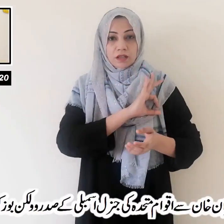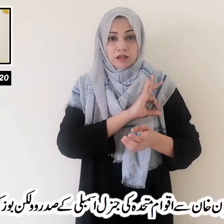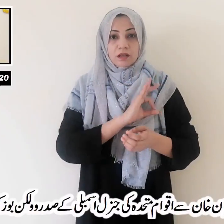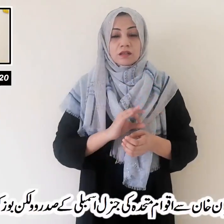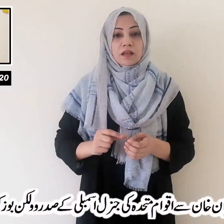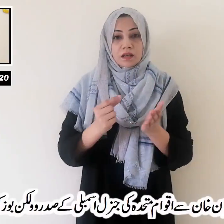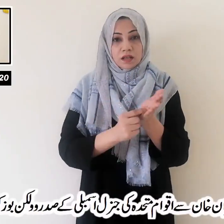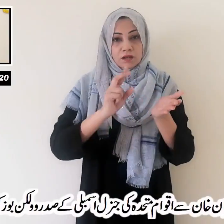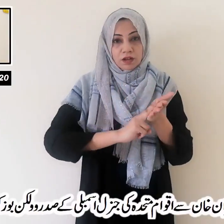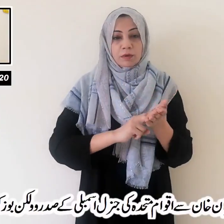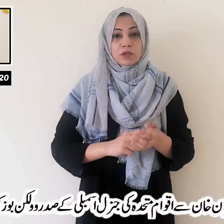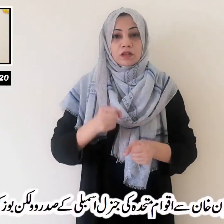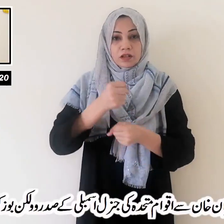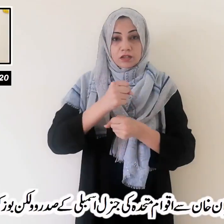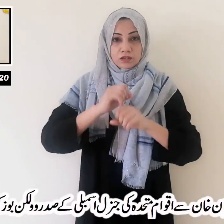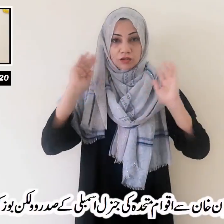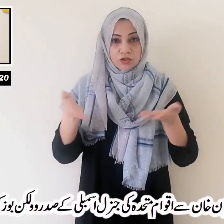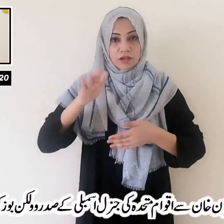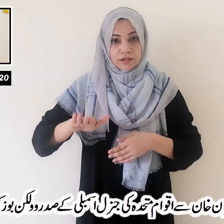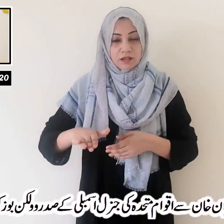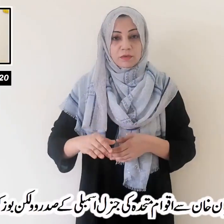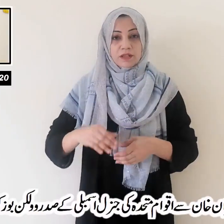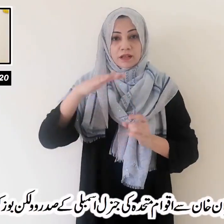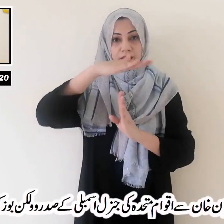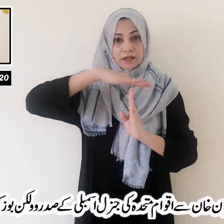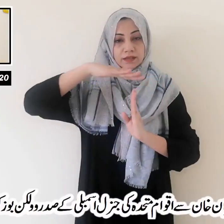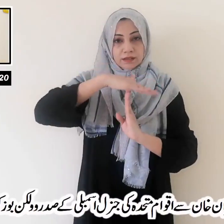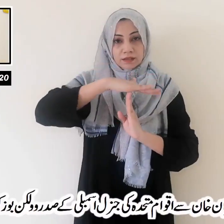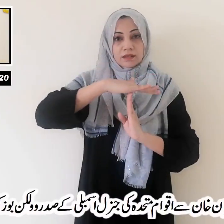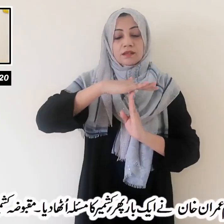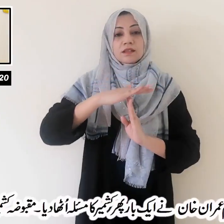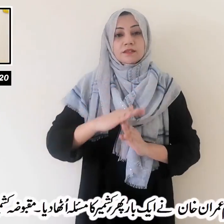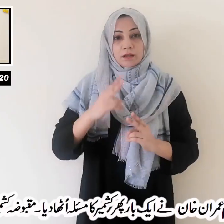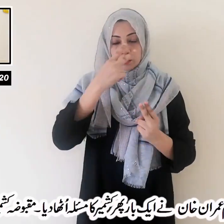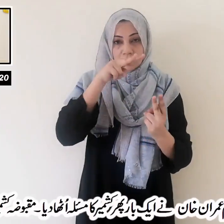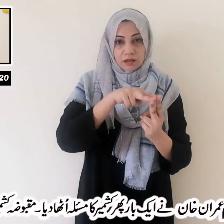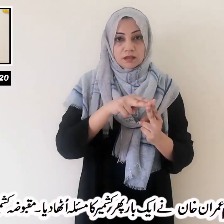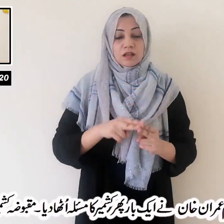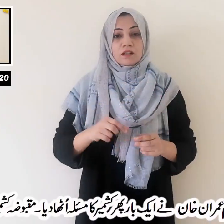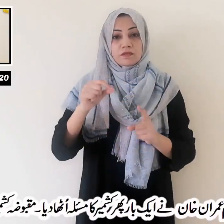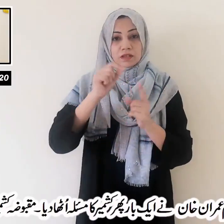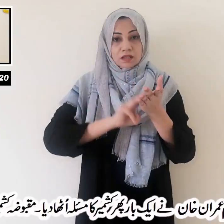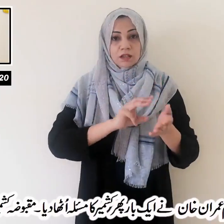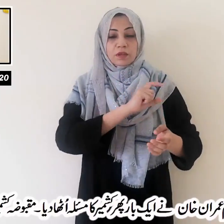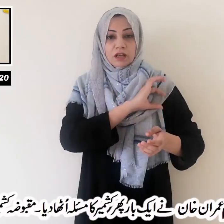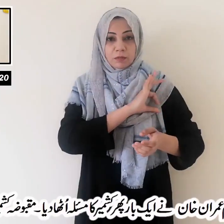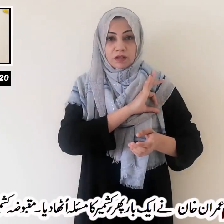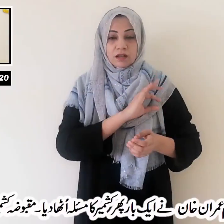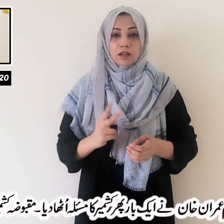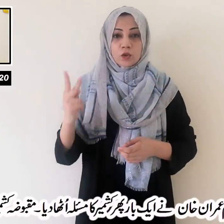اقوام متحدہ کی جنرل اسمبلی کے صدر والکن بوزکر کی ملاقات وزیراعظم عمران حان نے ایک بار پھر کشمیر کا